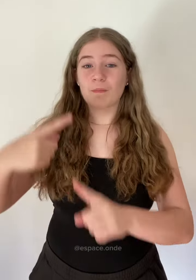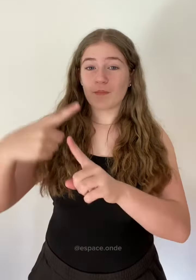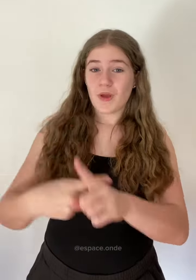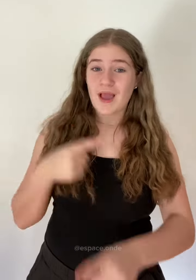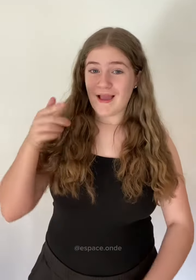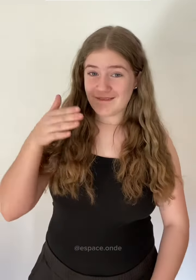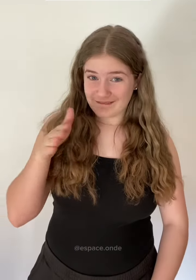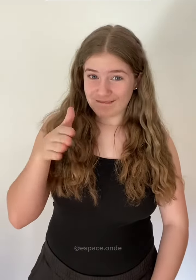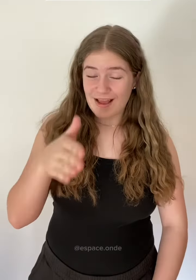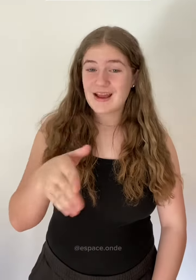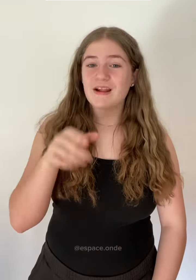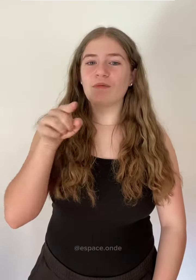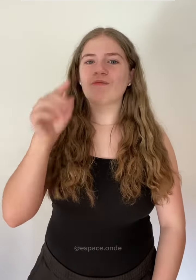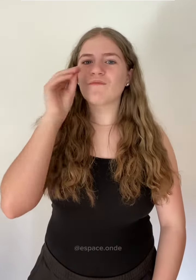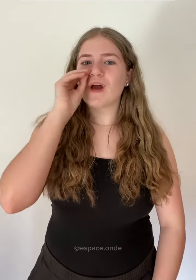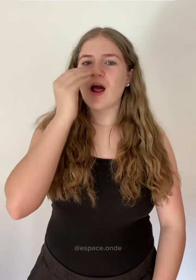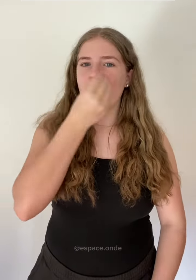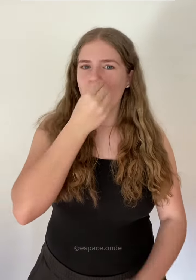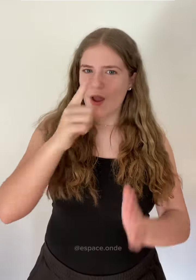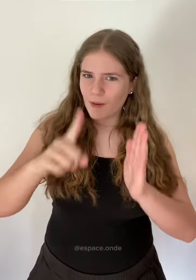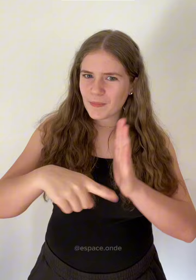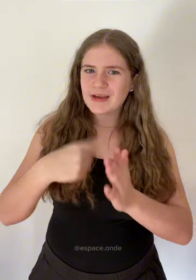Au mois d'avril, les fleurs commencent à pousser.